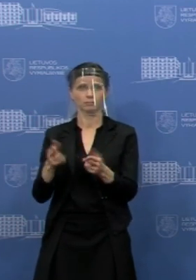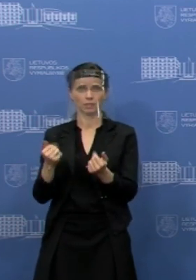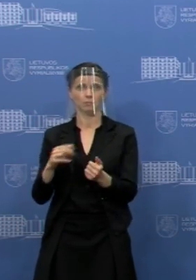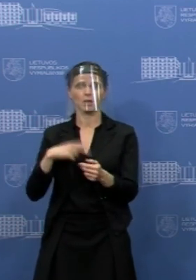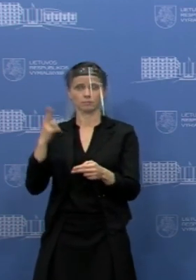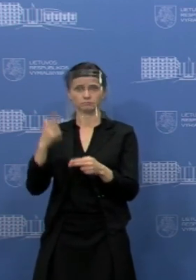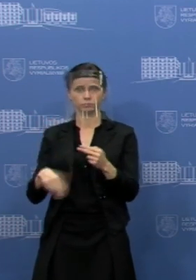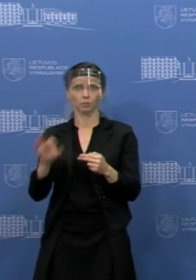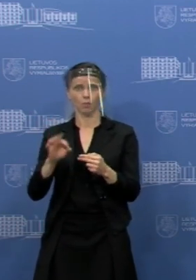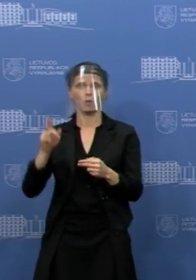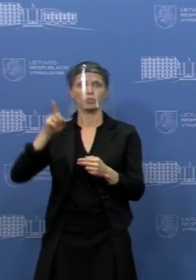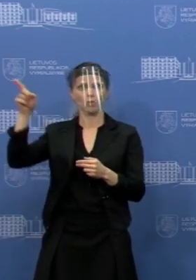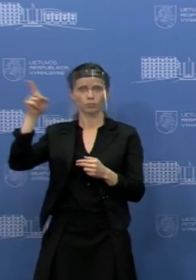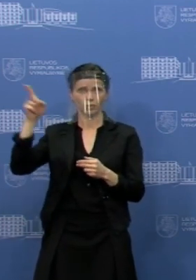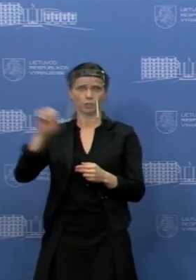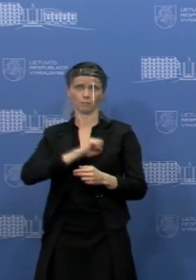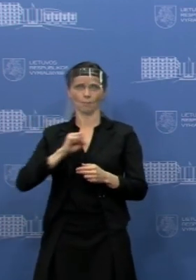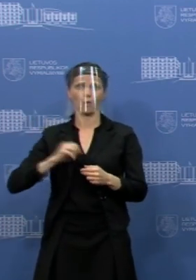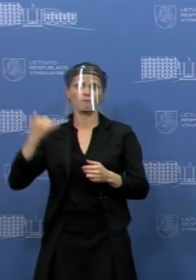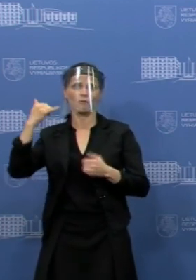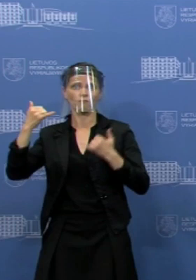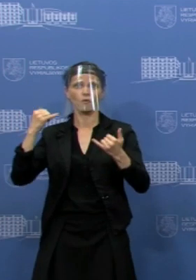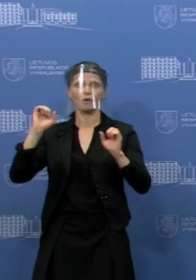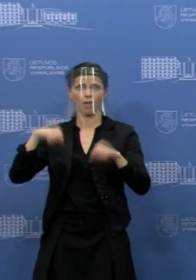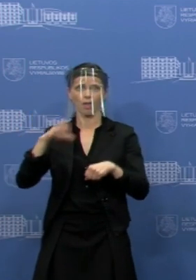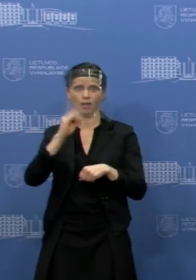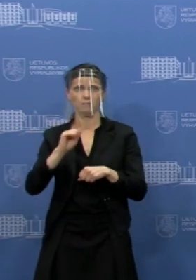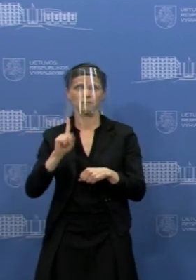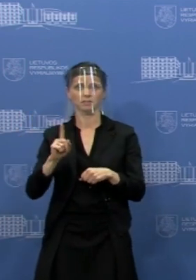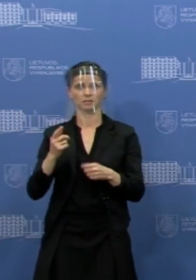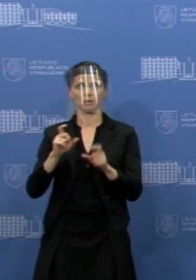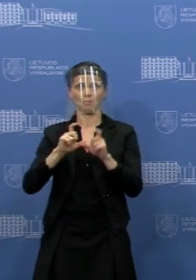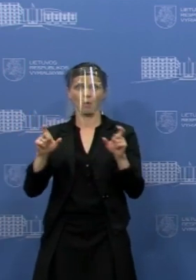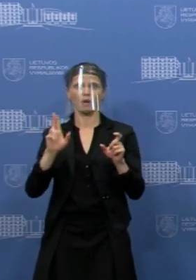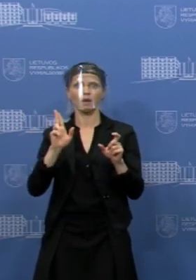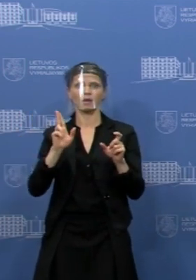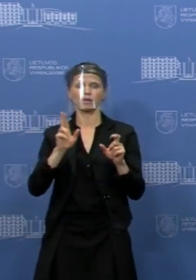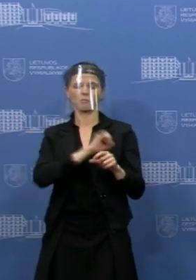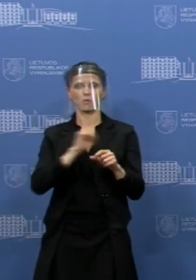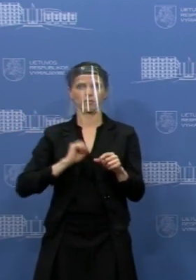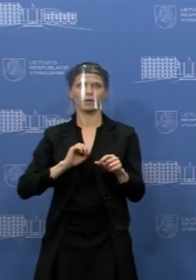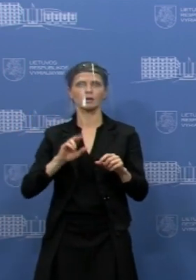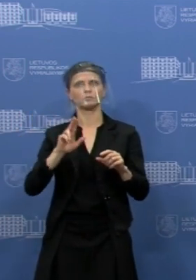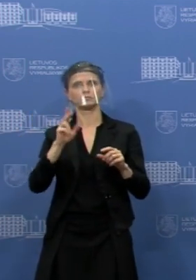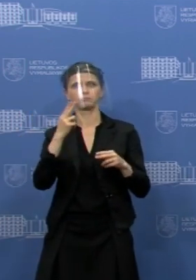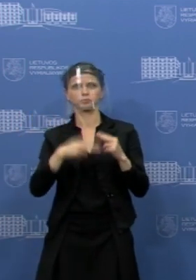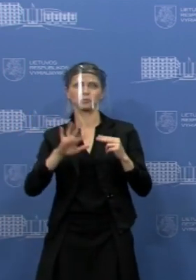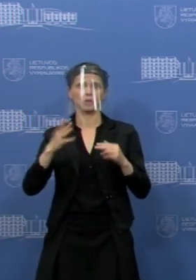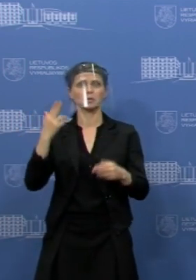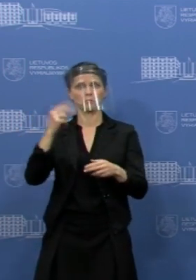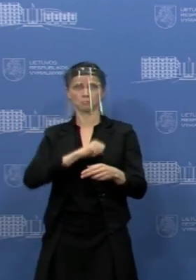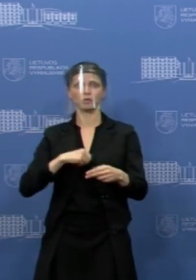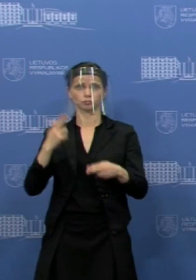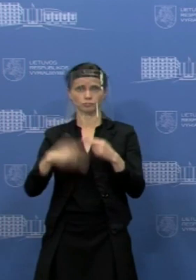priimti sprendimą dėl nuotolinių ar nenuotolinių paslūgų, bet daugiai įstaigų priimdavo tą sprendimą teikti paslūgas nuotolinių